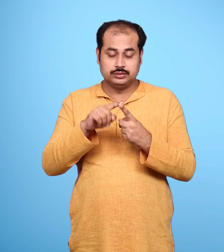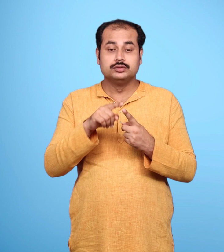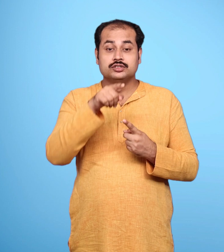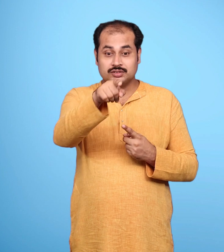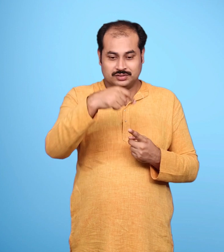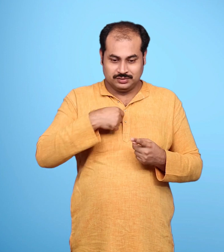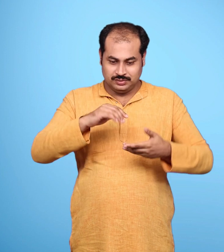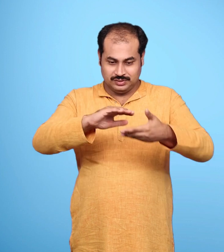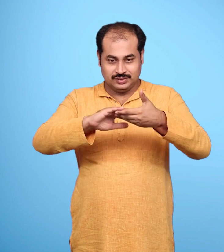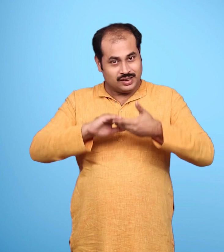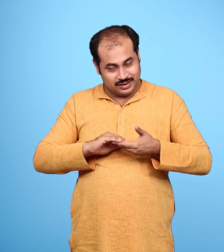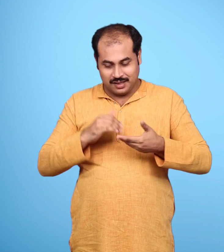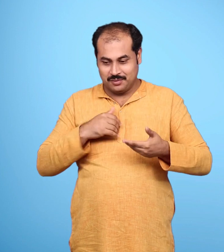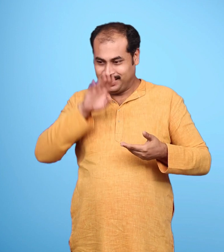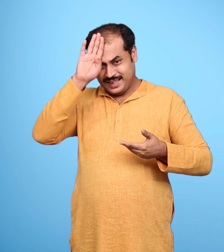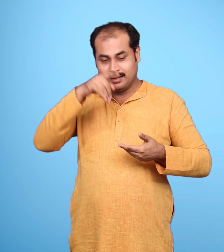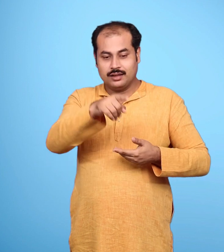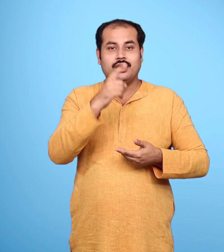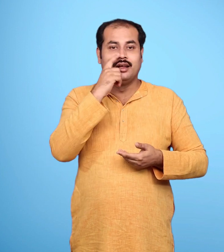मेरी रानी बनकर लंका में राज करोगी